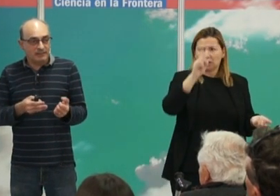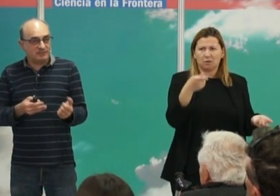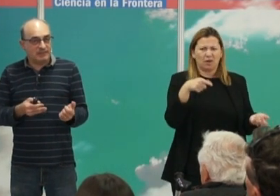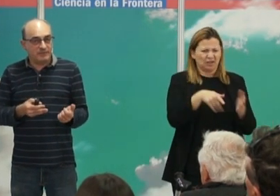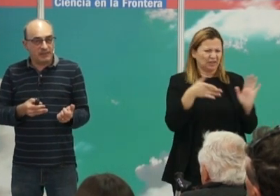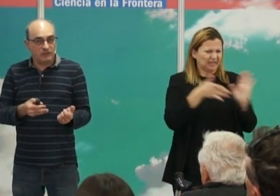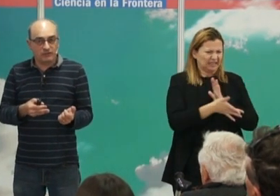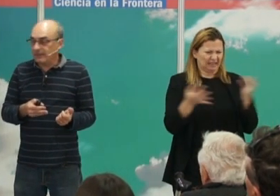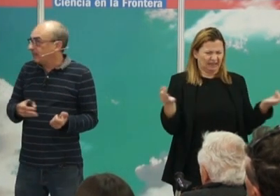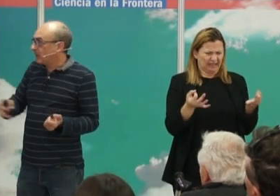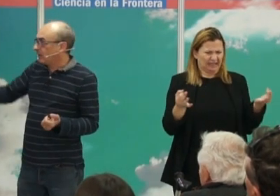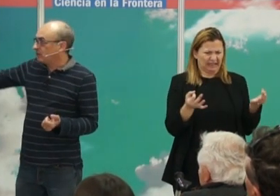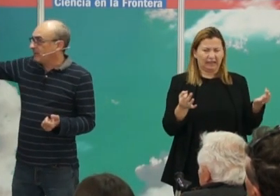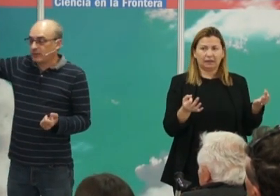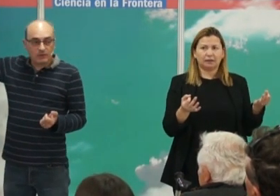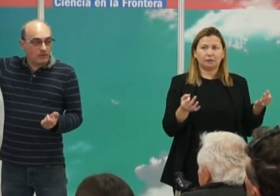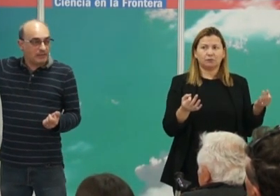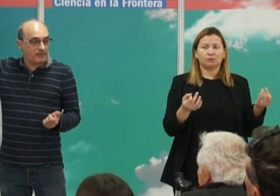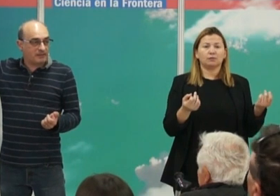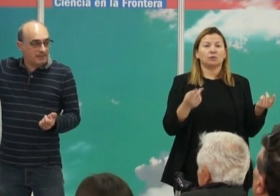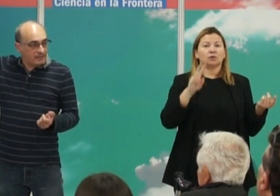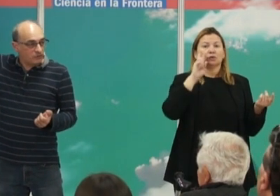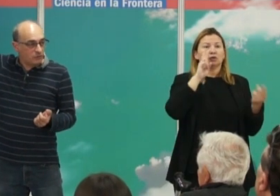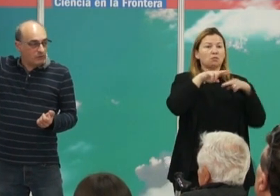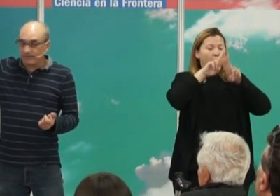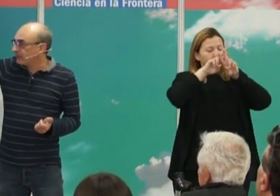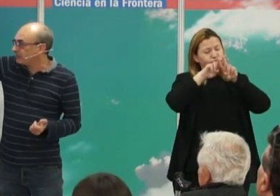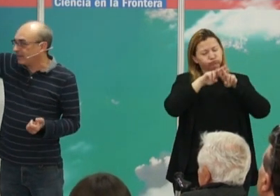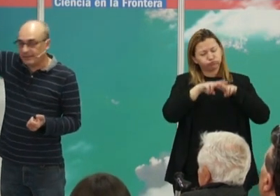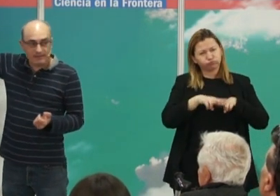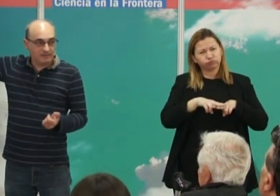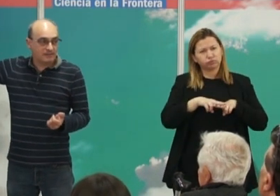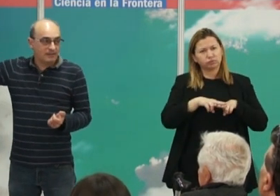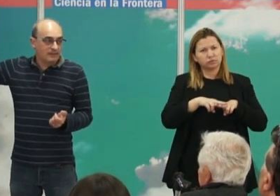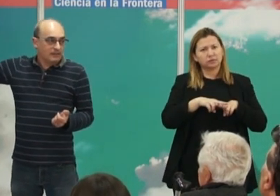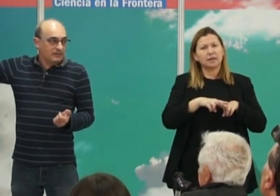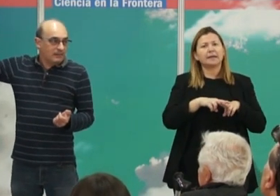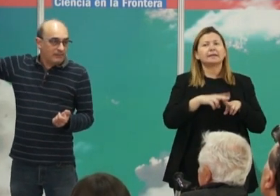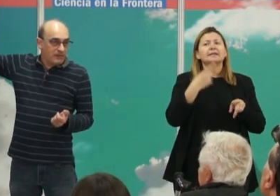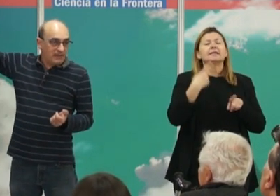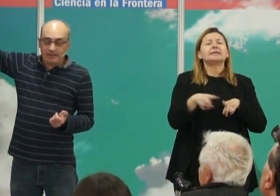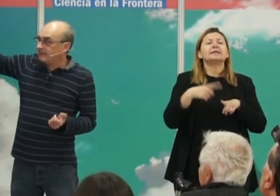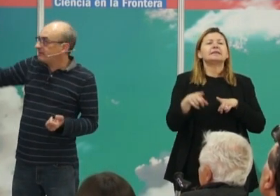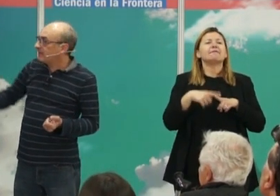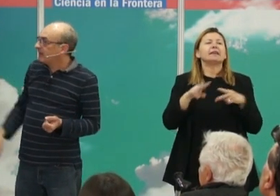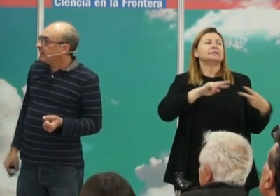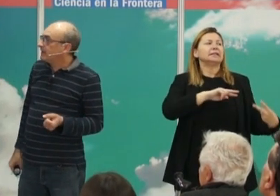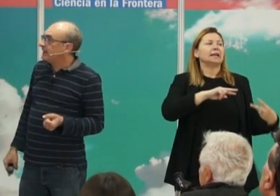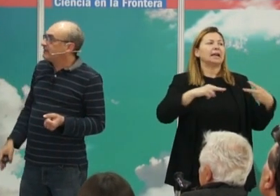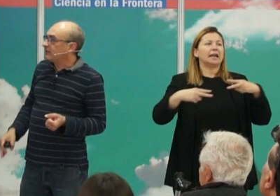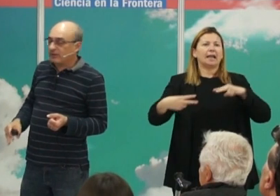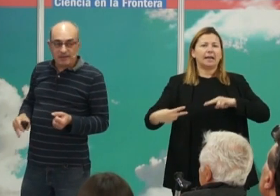de estratificación social pero cuando se han podido analizar se han reconstruido varios pedigrees de familias